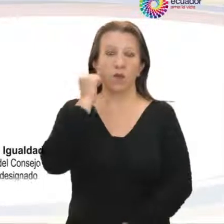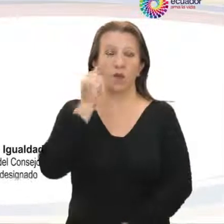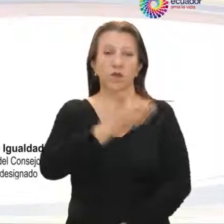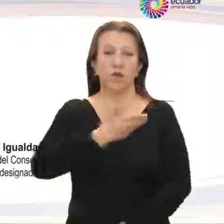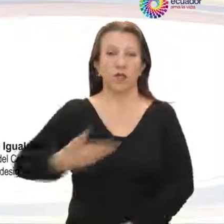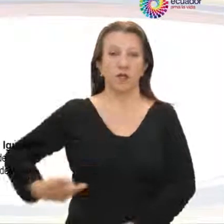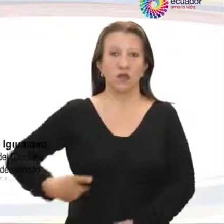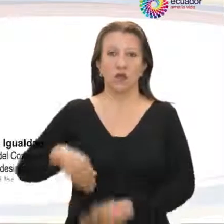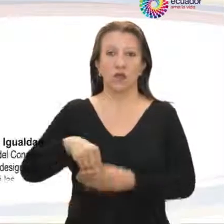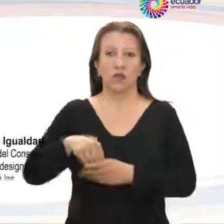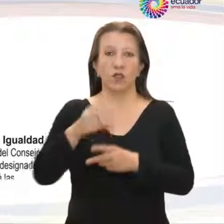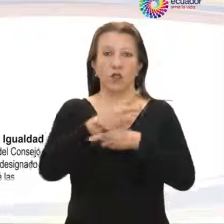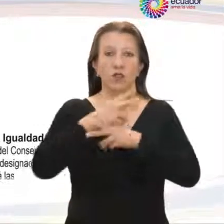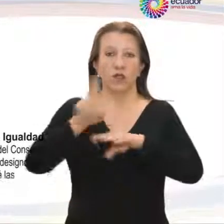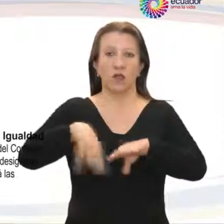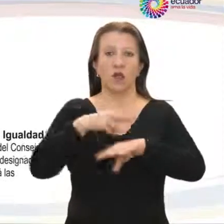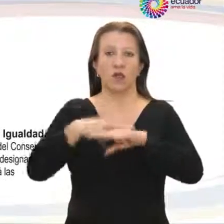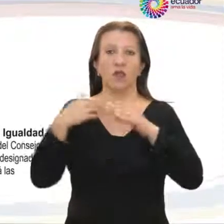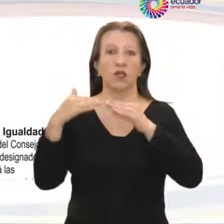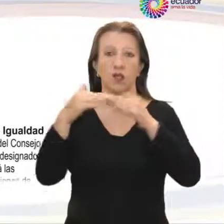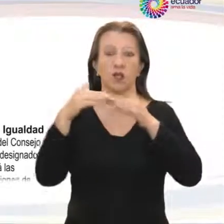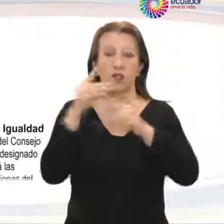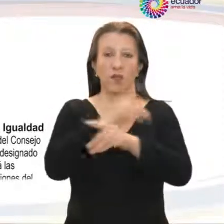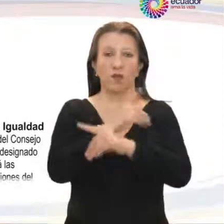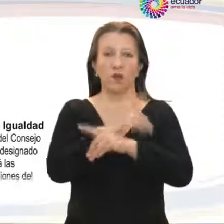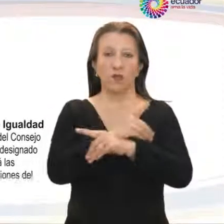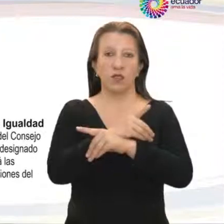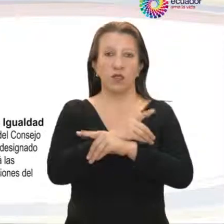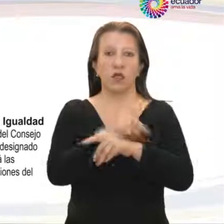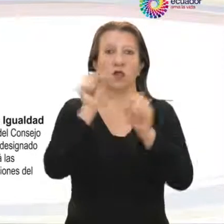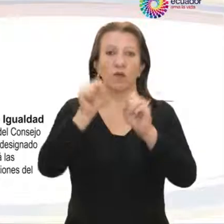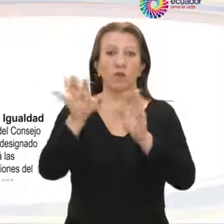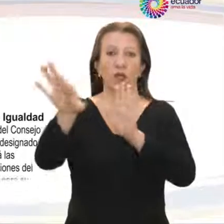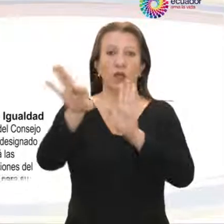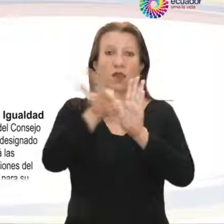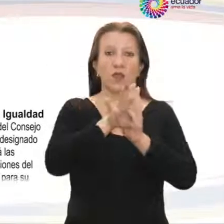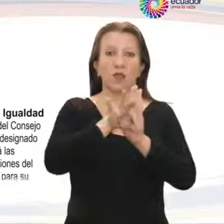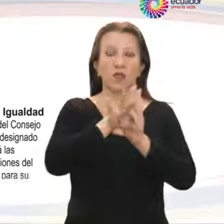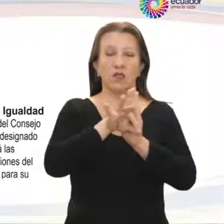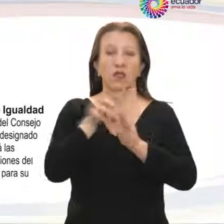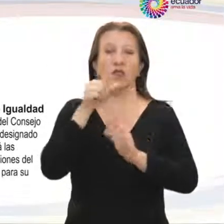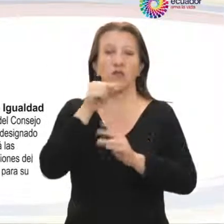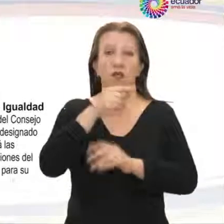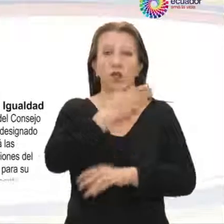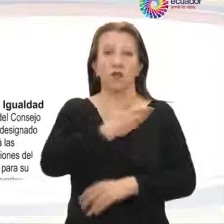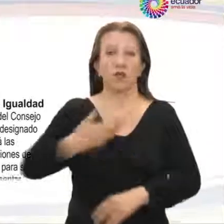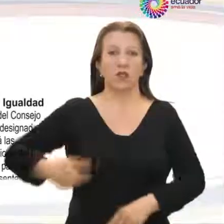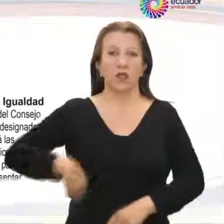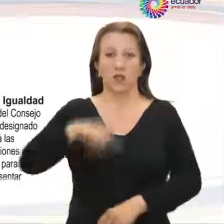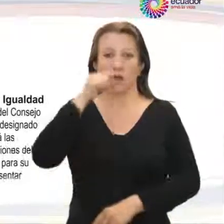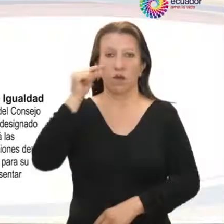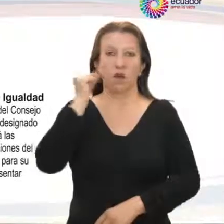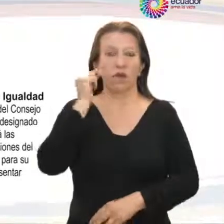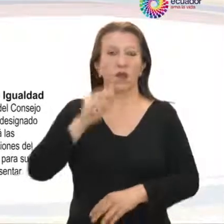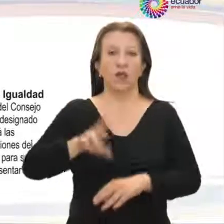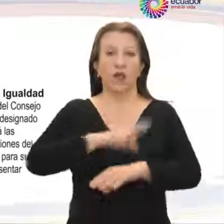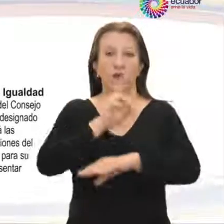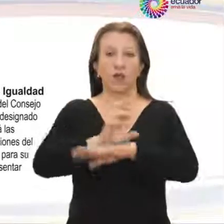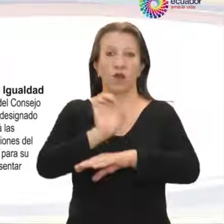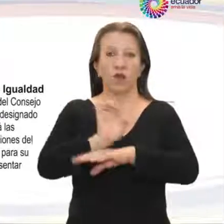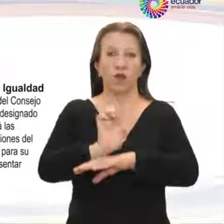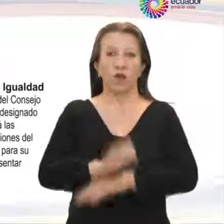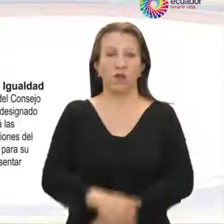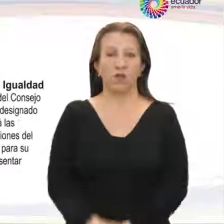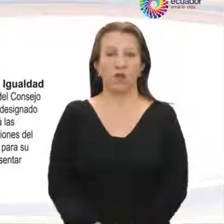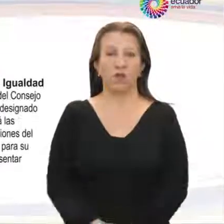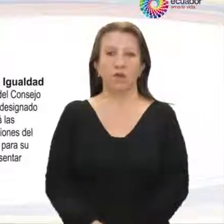el Presidente del Consejo Nacional de Igualdad de Discapacidades será designado por la o el Presidente de la República.